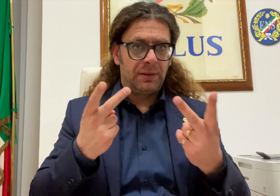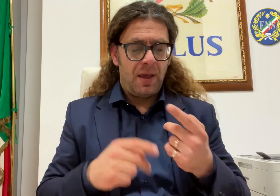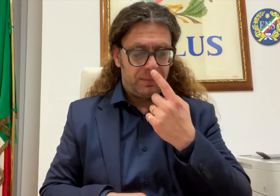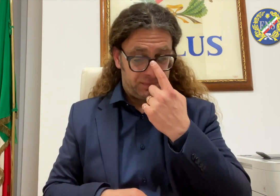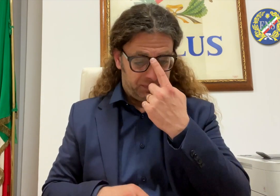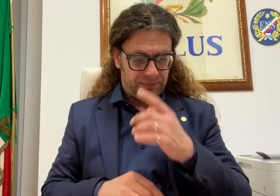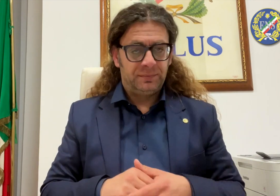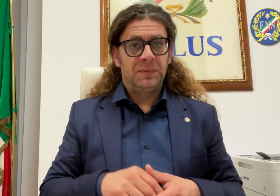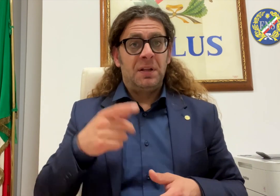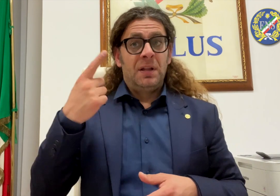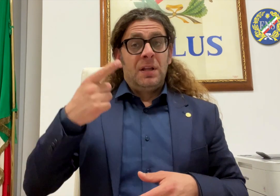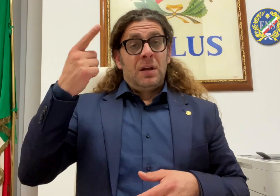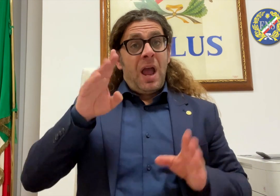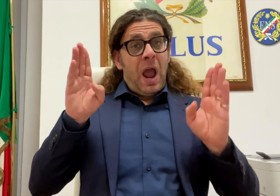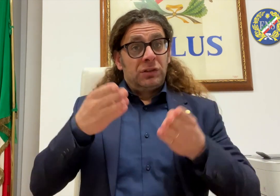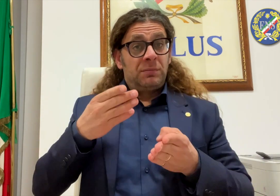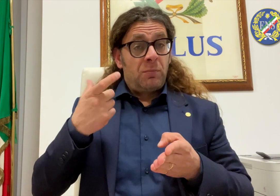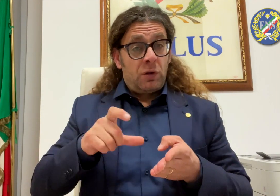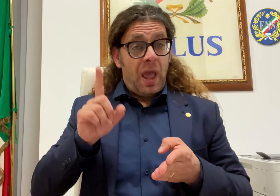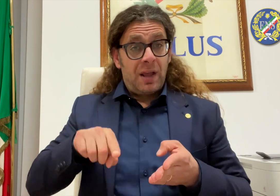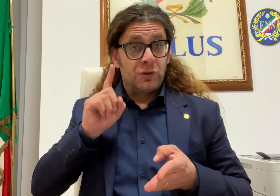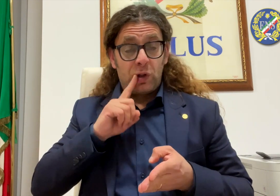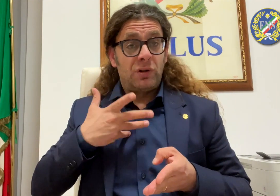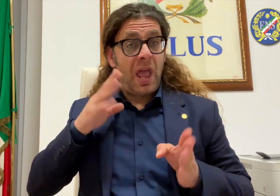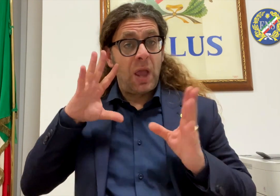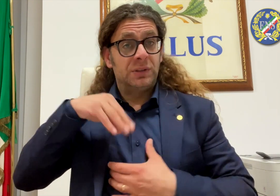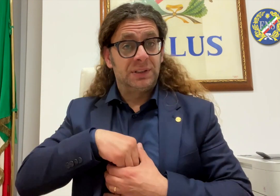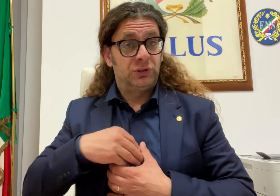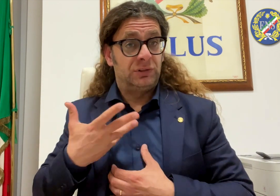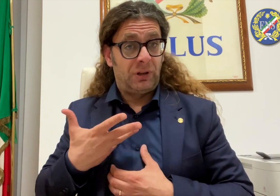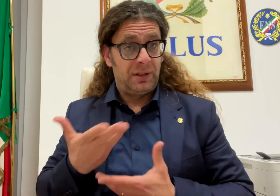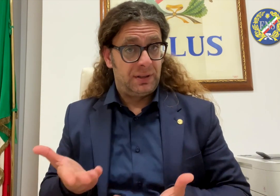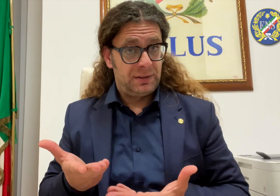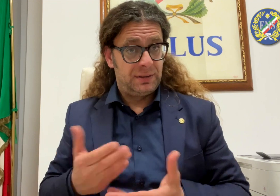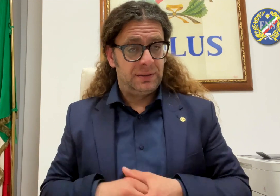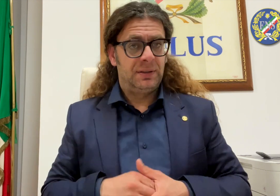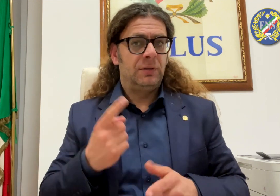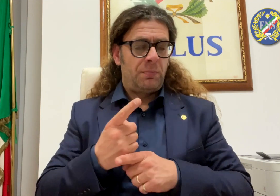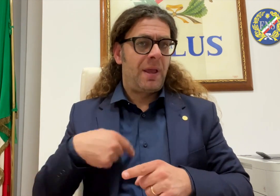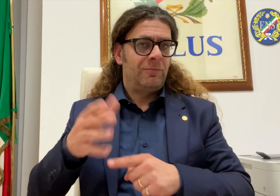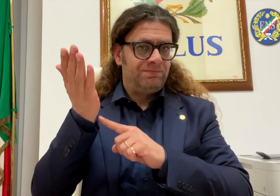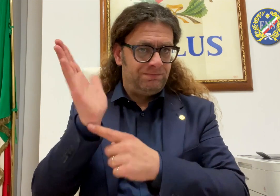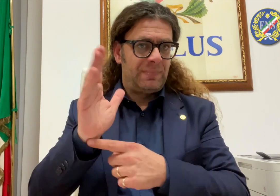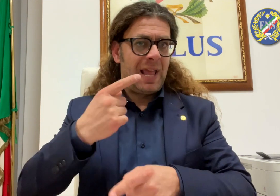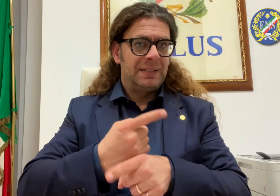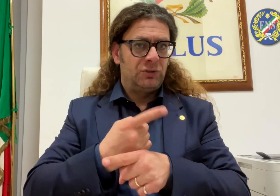prossimo 2 aprile, in occasione della giornata mondiale della consapevolezza sull'autismo, sono stati organizzati eventi in due differenti città